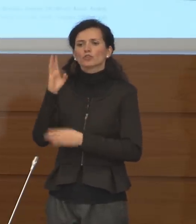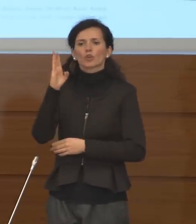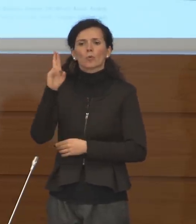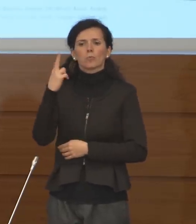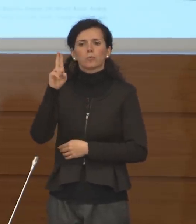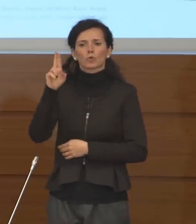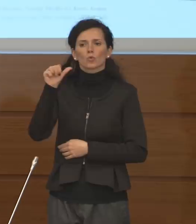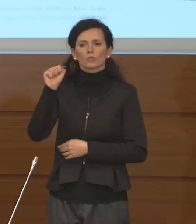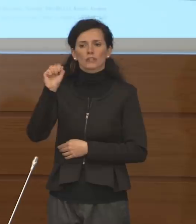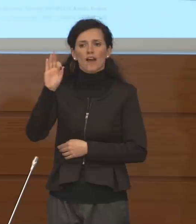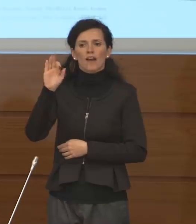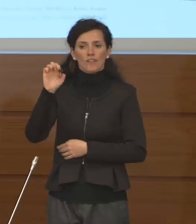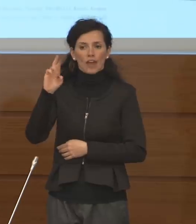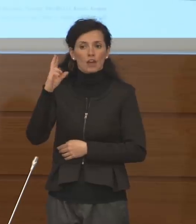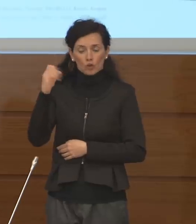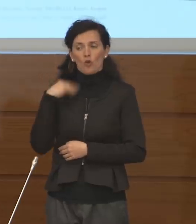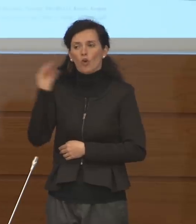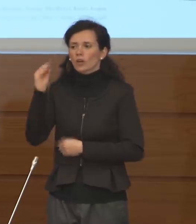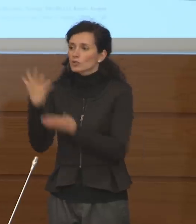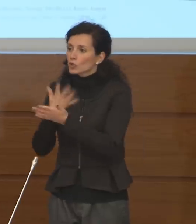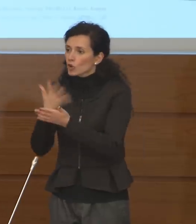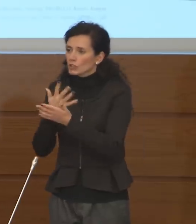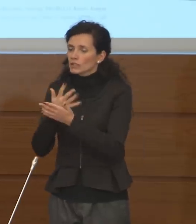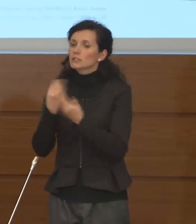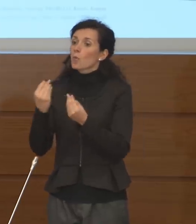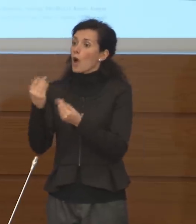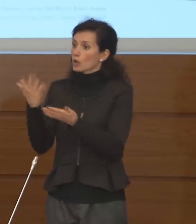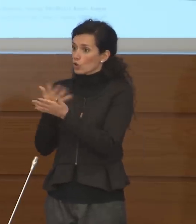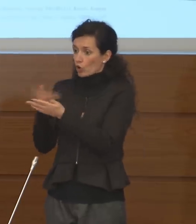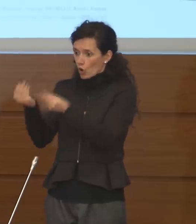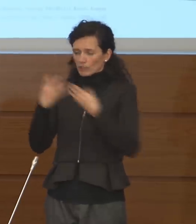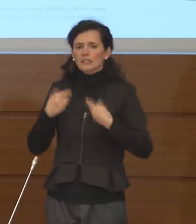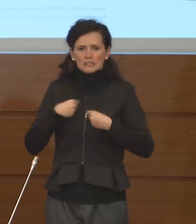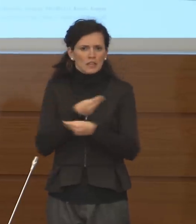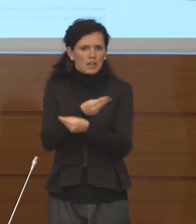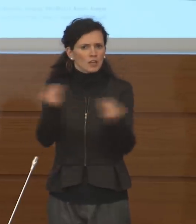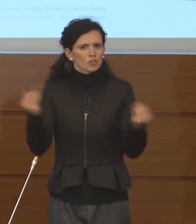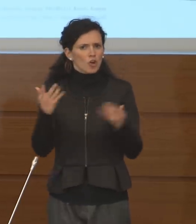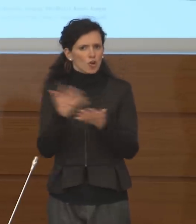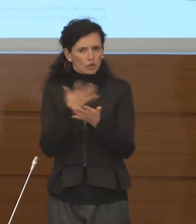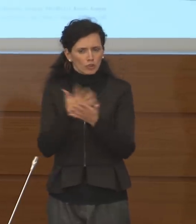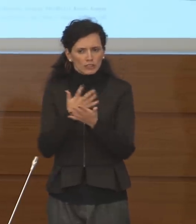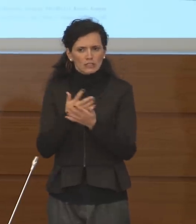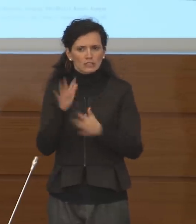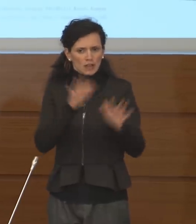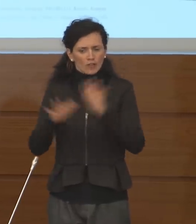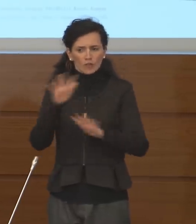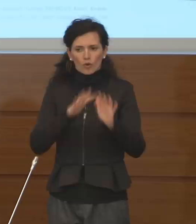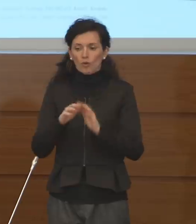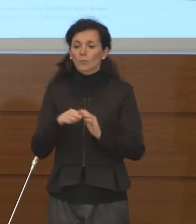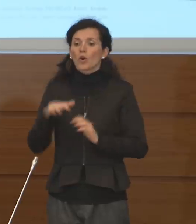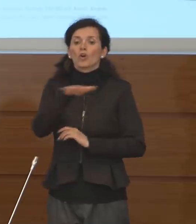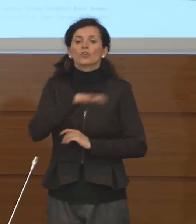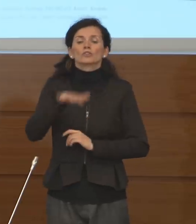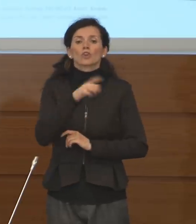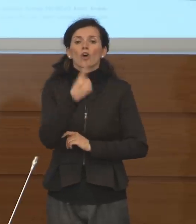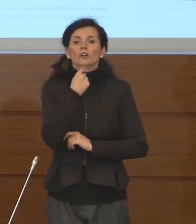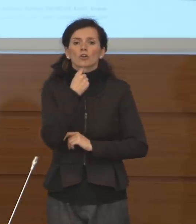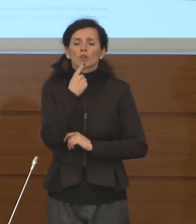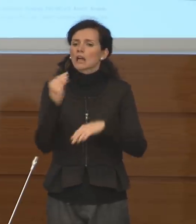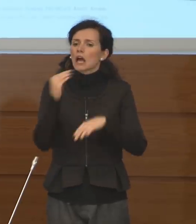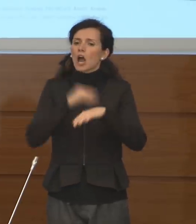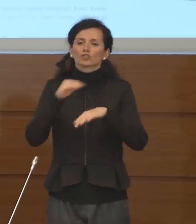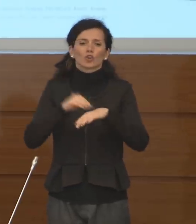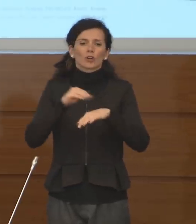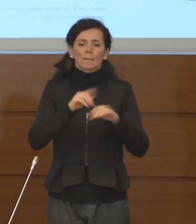quindi chiederò e appena avrò notizie ve le darò. Sulla zona rossa io non ho aggiornamenti sulla